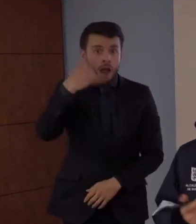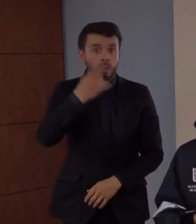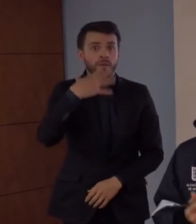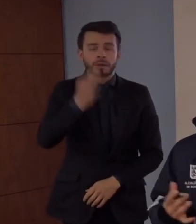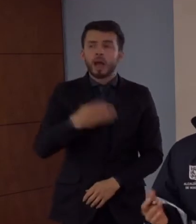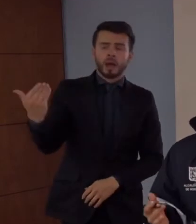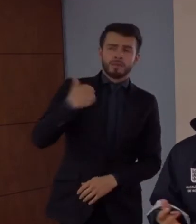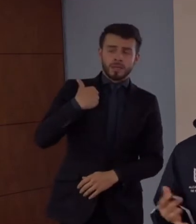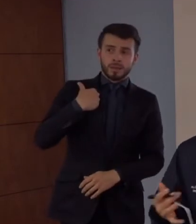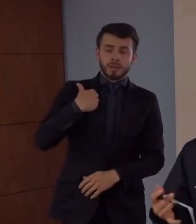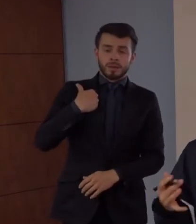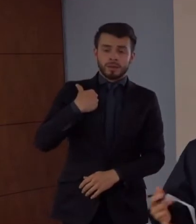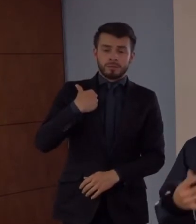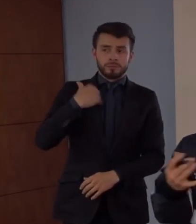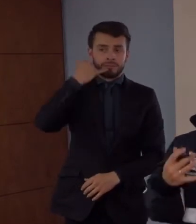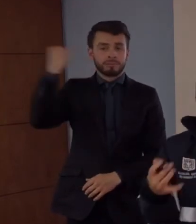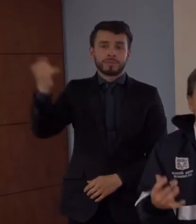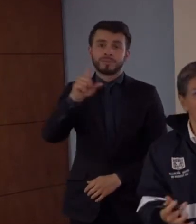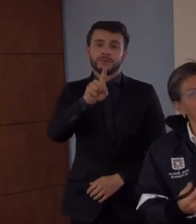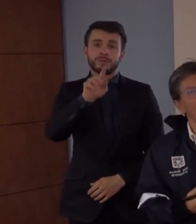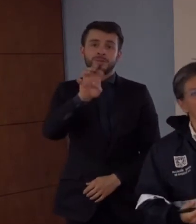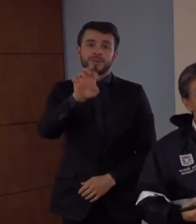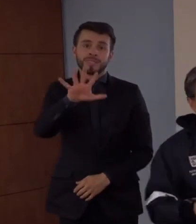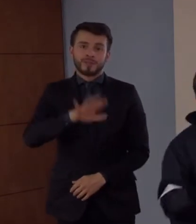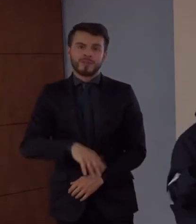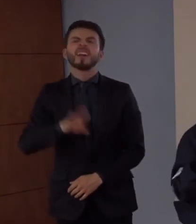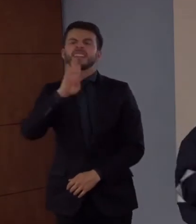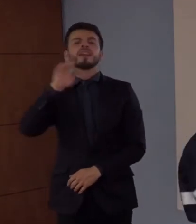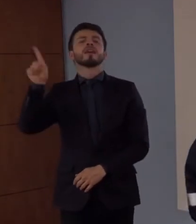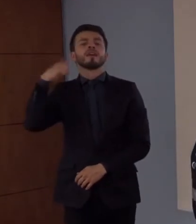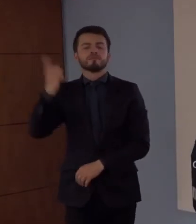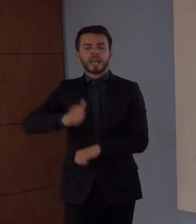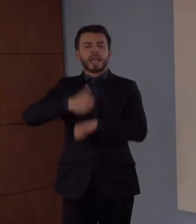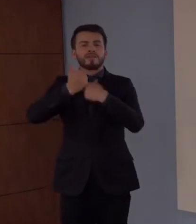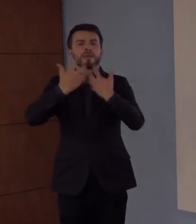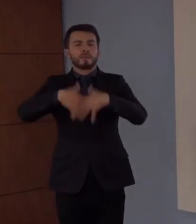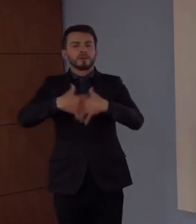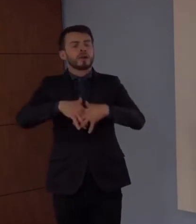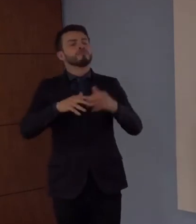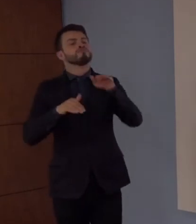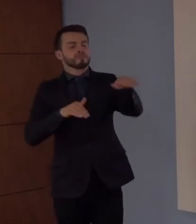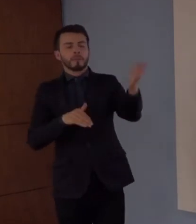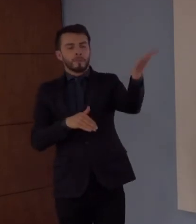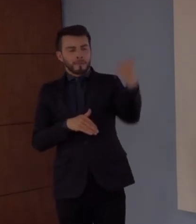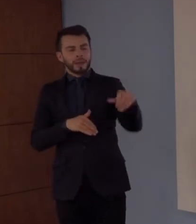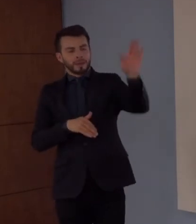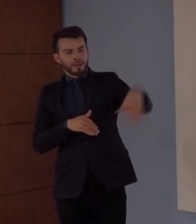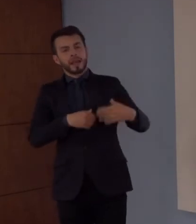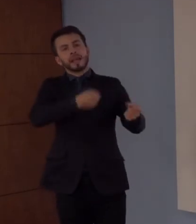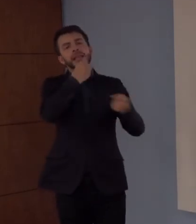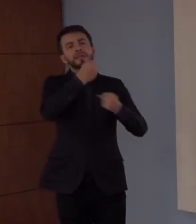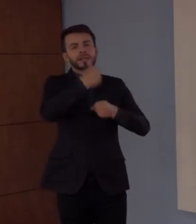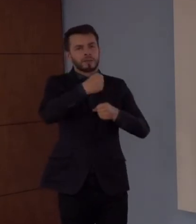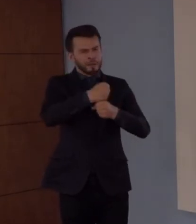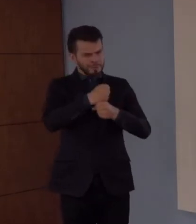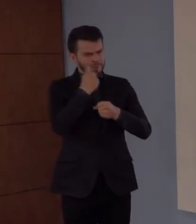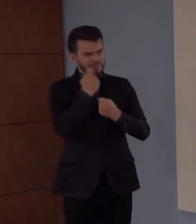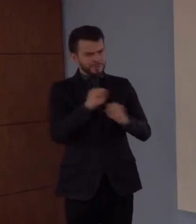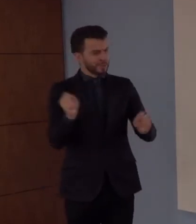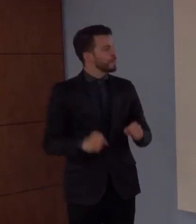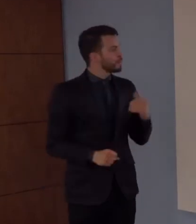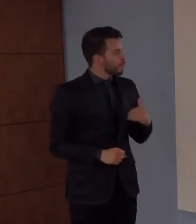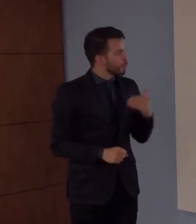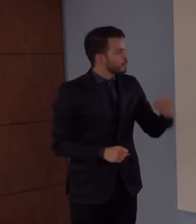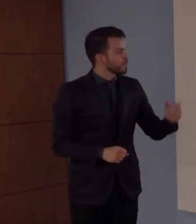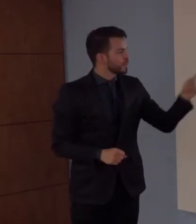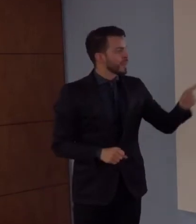pero no va a encontrar quien le ofrezca un trabajo. Entonces, mejor quédese en casa. 5.4% dijo